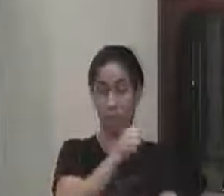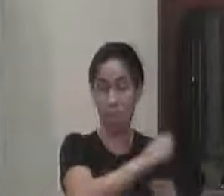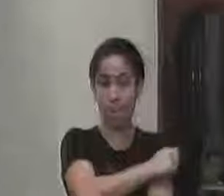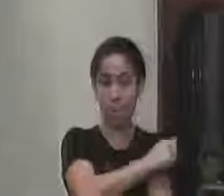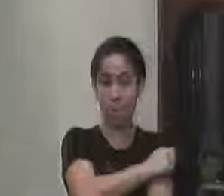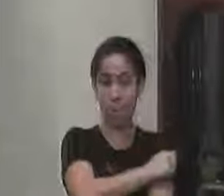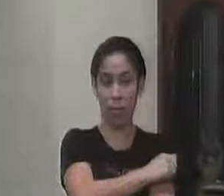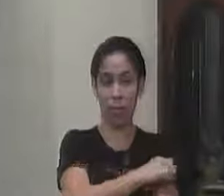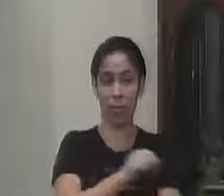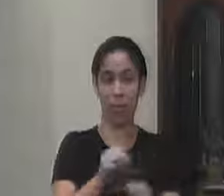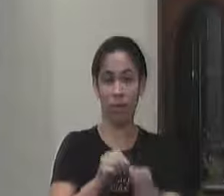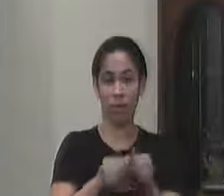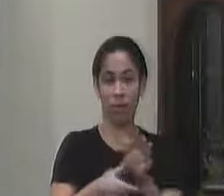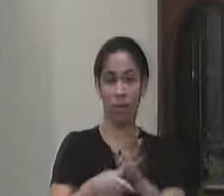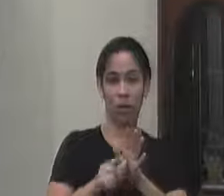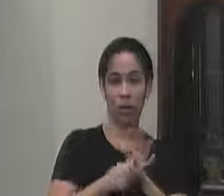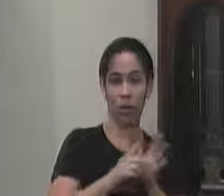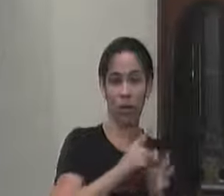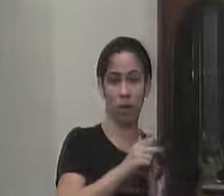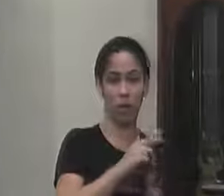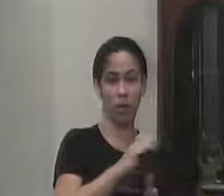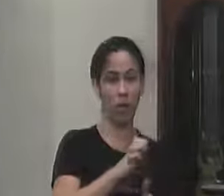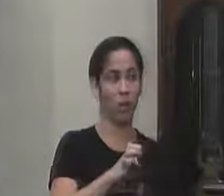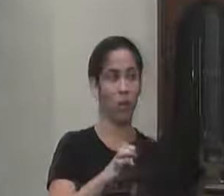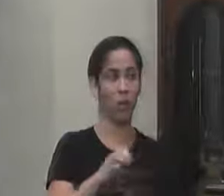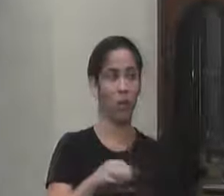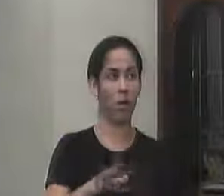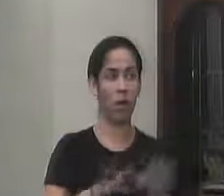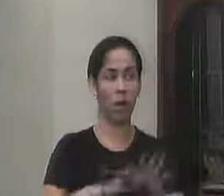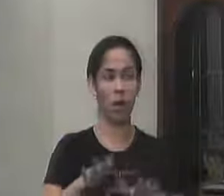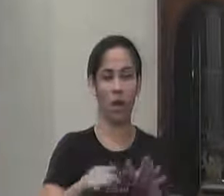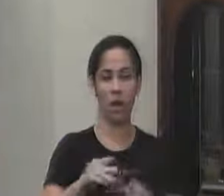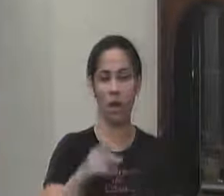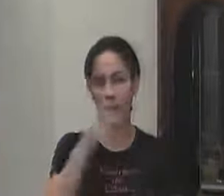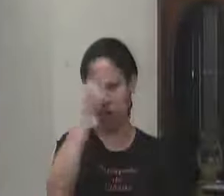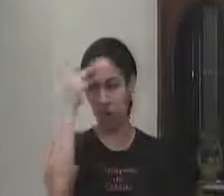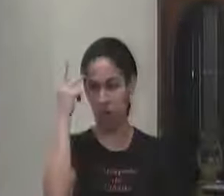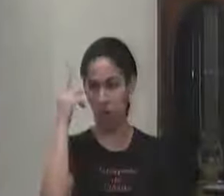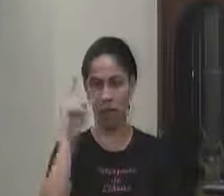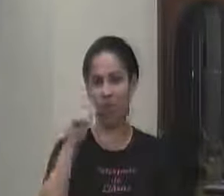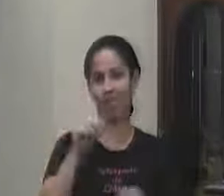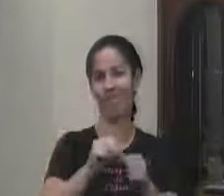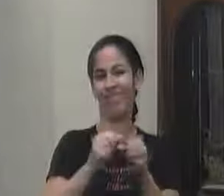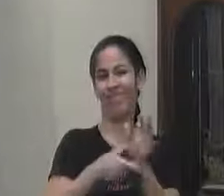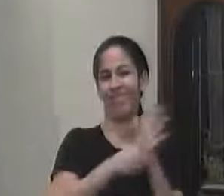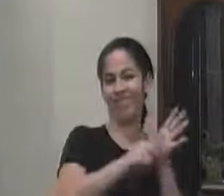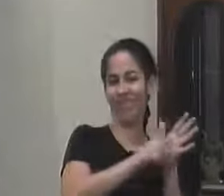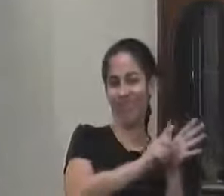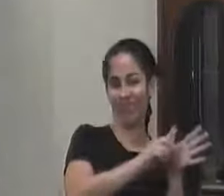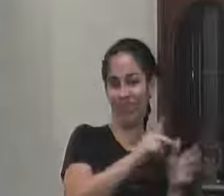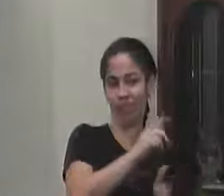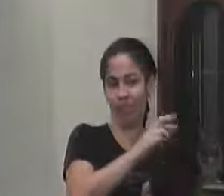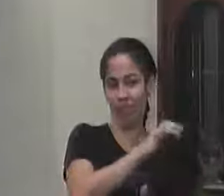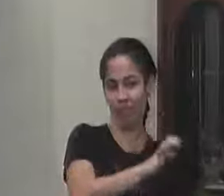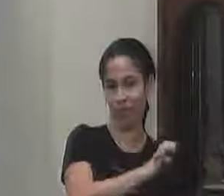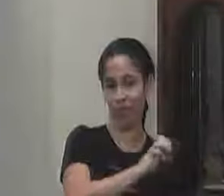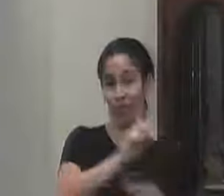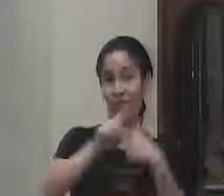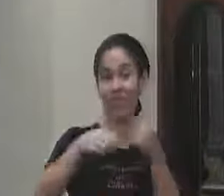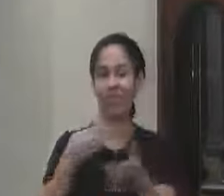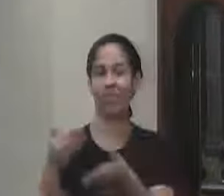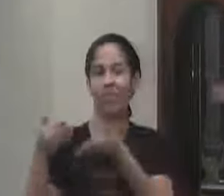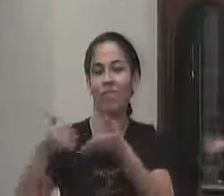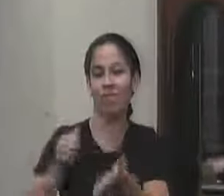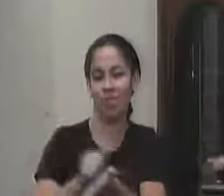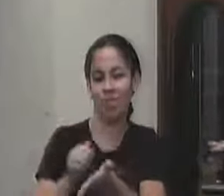que fizeram pré-matrícula porque muitos responsáveis não fazem a pré-matrícula então nós só podemos ter um cômputo